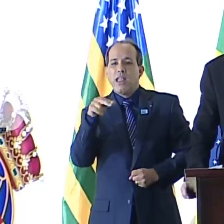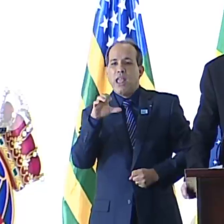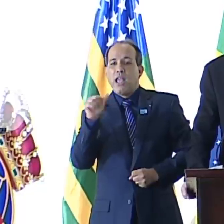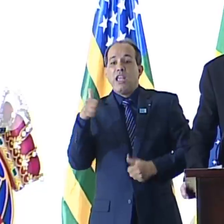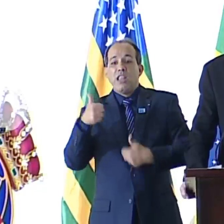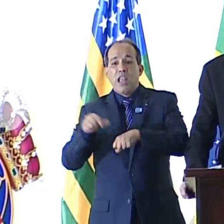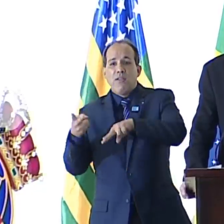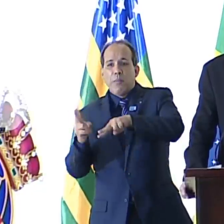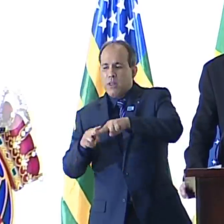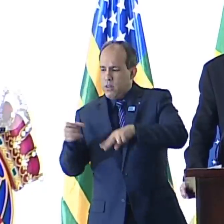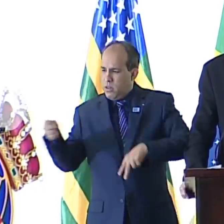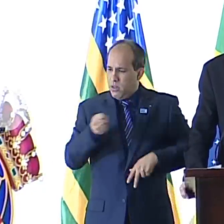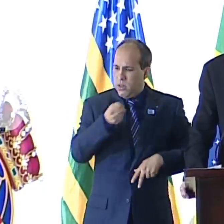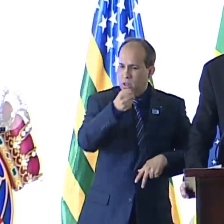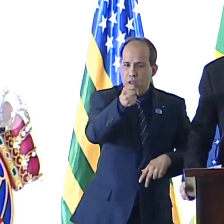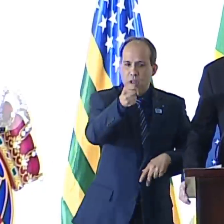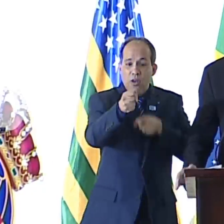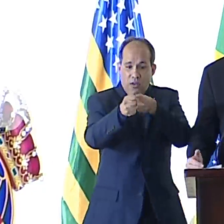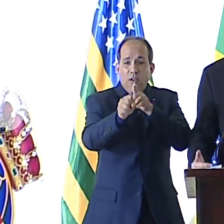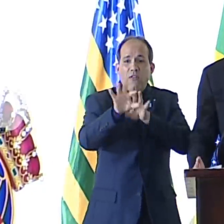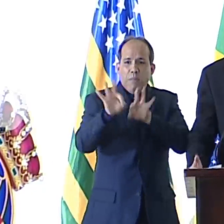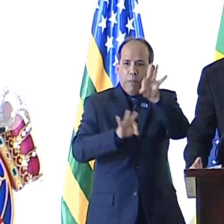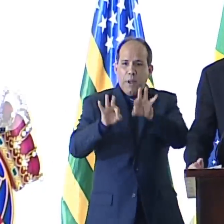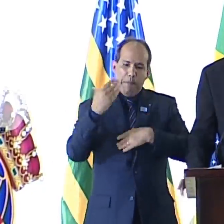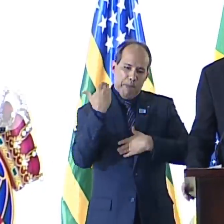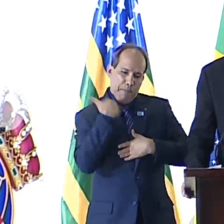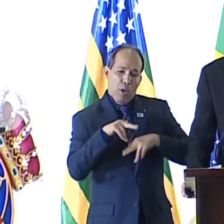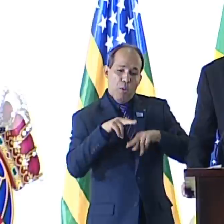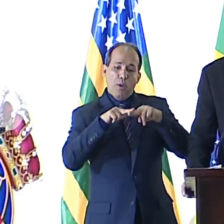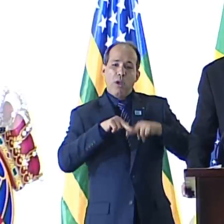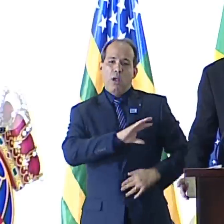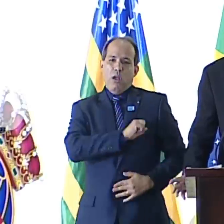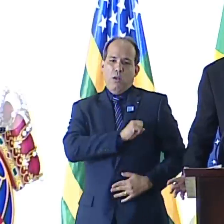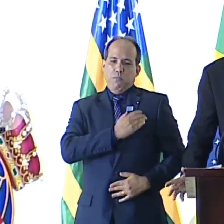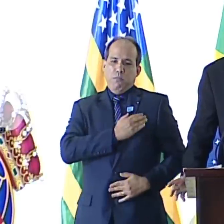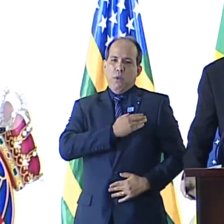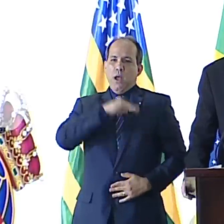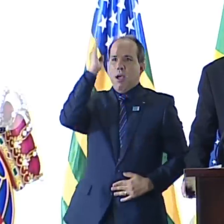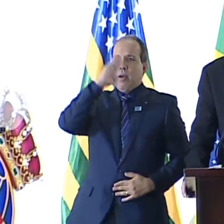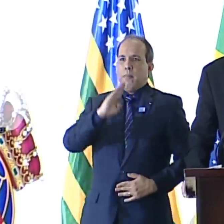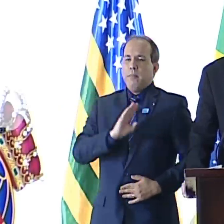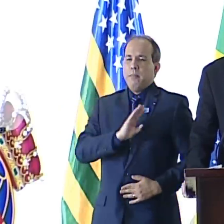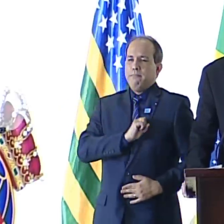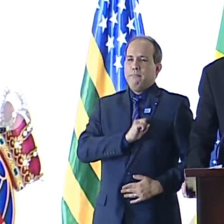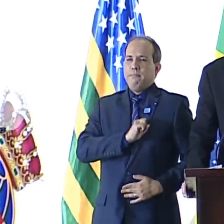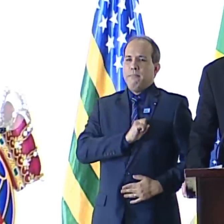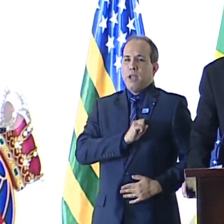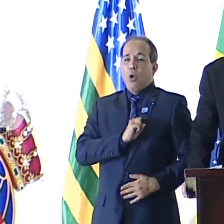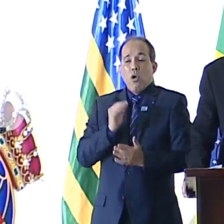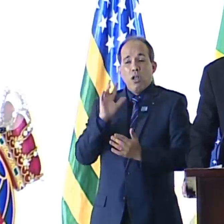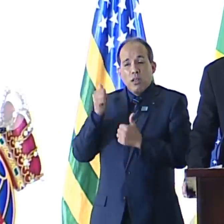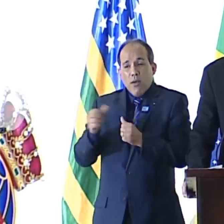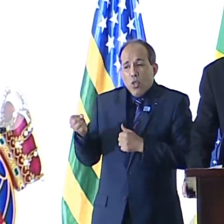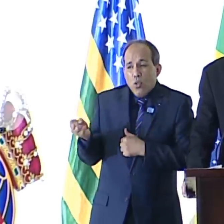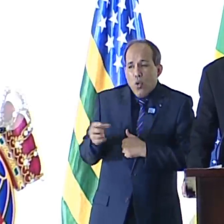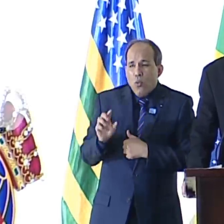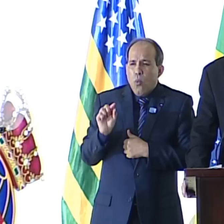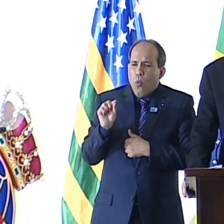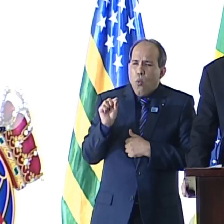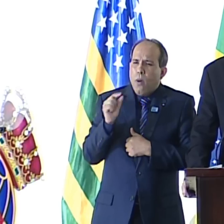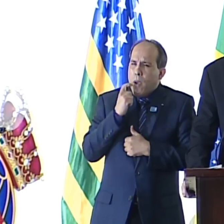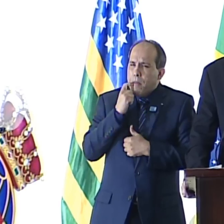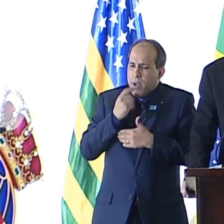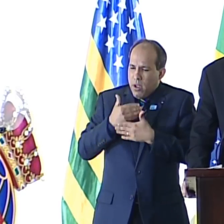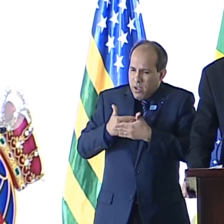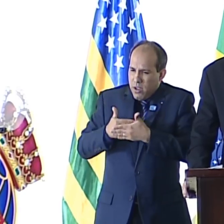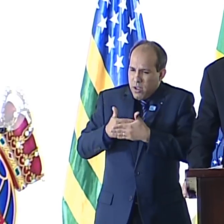calabouço para ir ser executado. Executado por amor à pátria, essa pátria, então, ainda no berço. Executado pelo sentimento